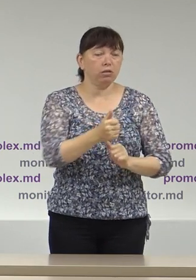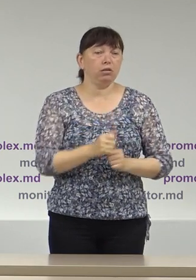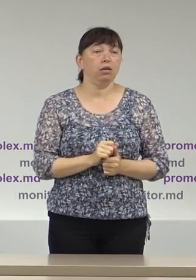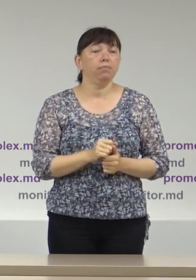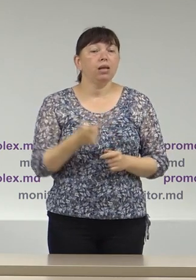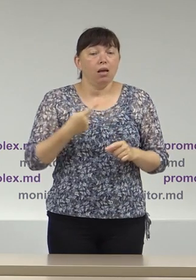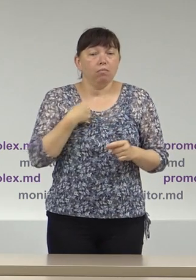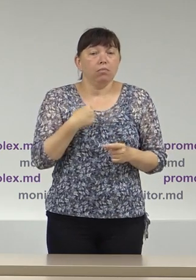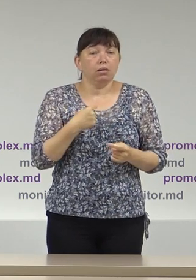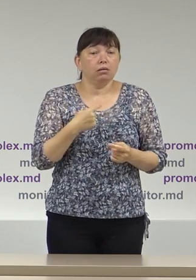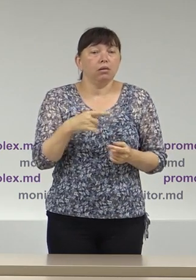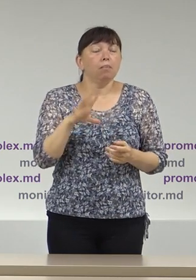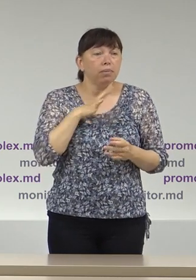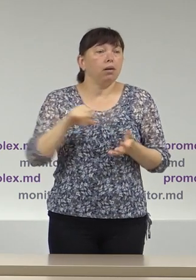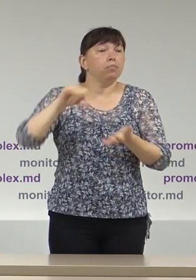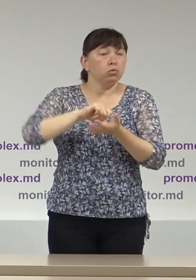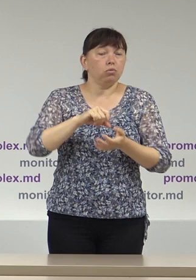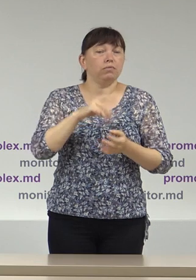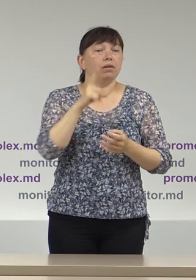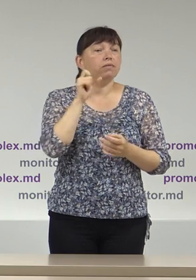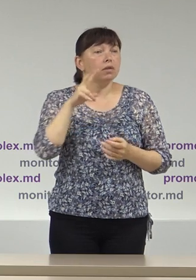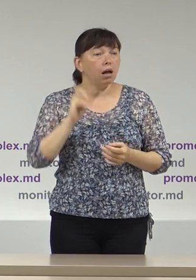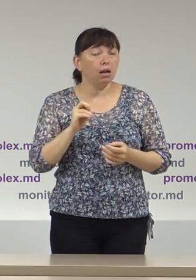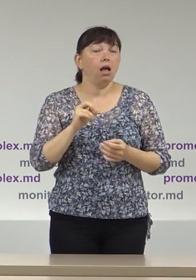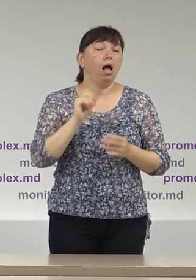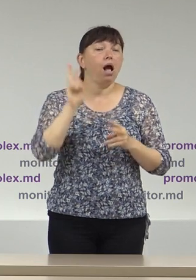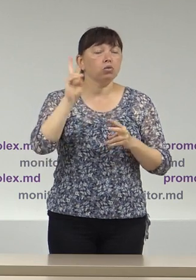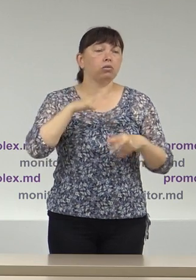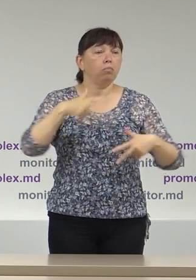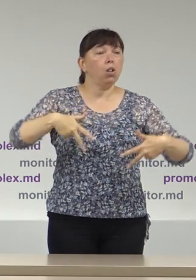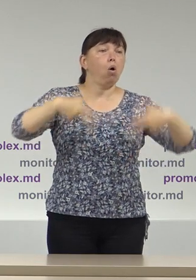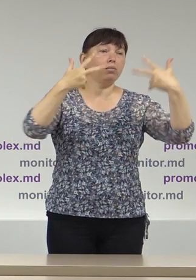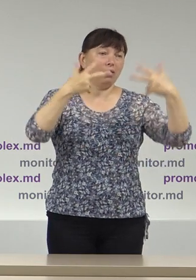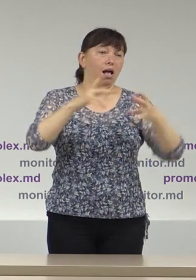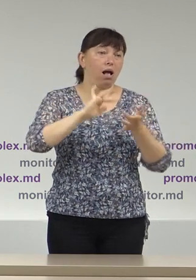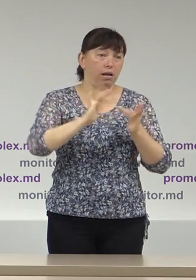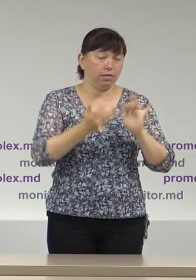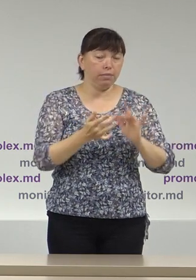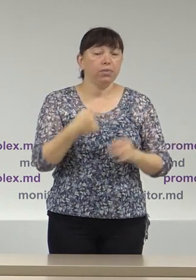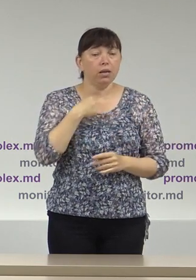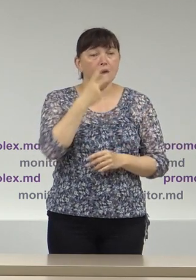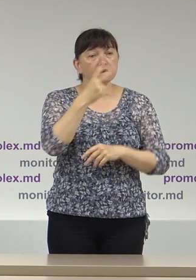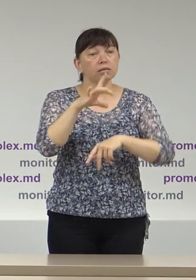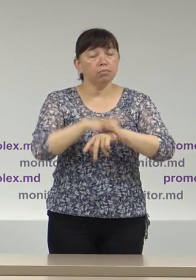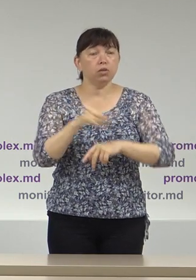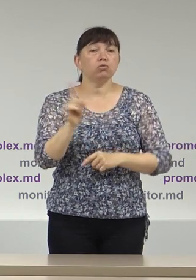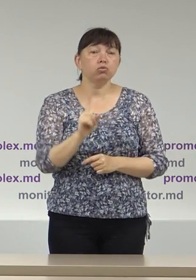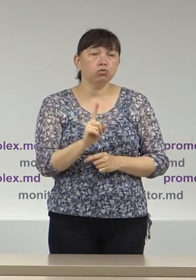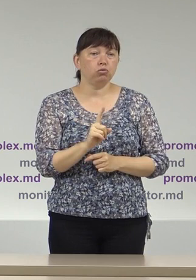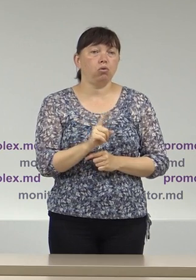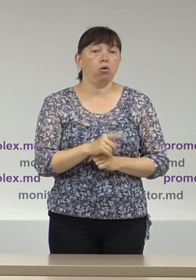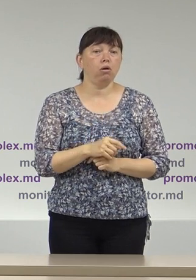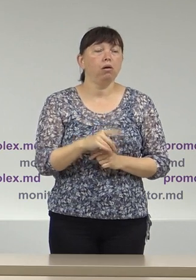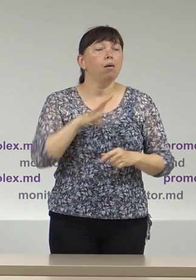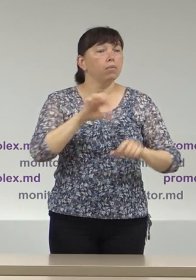adică cu unii membri fiind în sala de ședință a CEC, alții fiind în regim online. Am observat în perioada respectivă că s-a